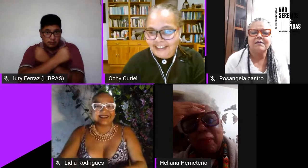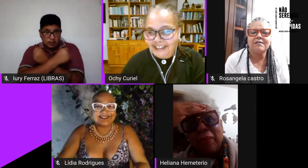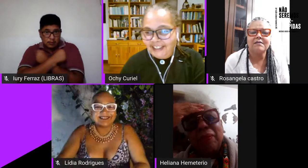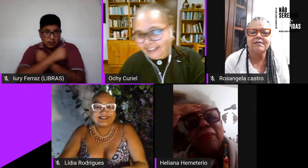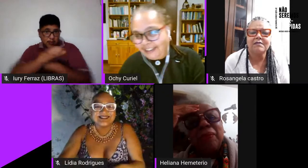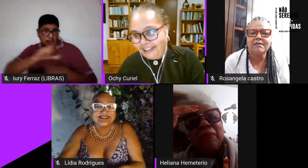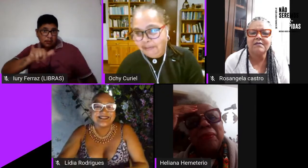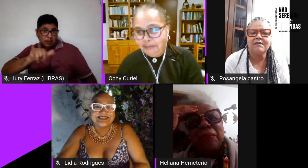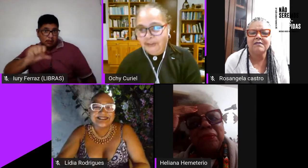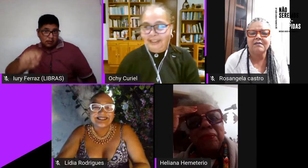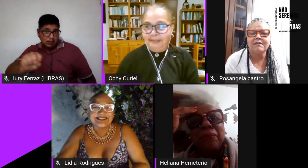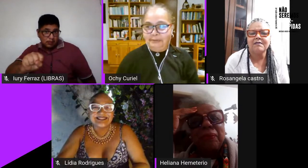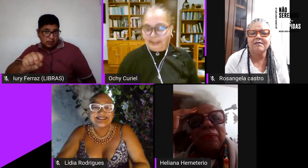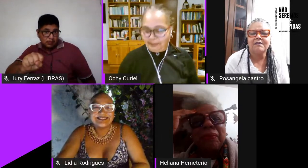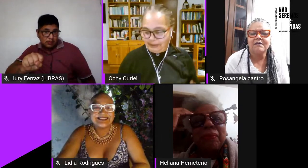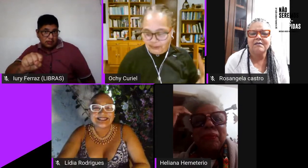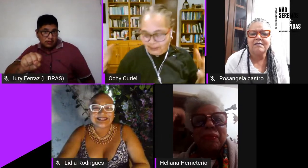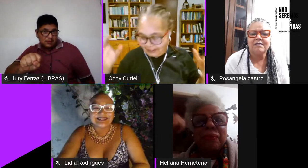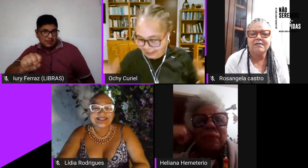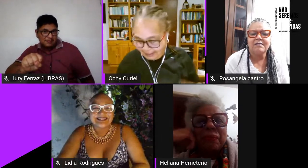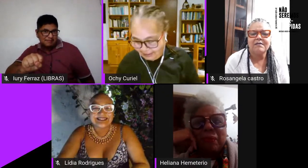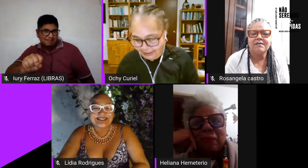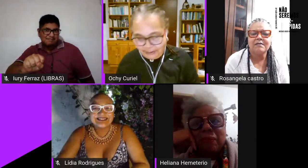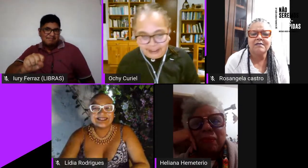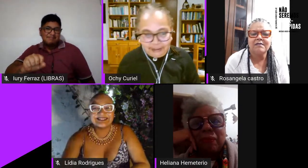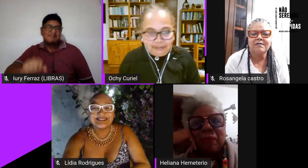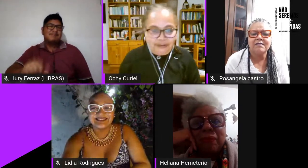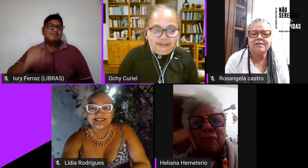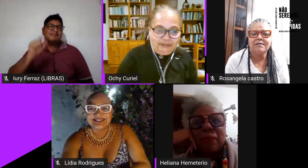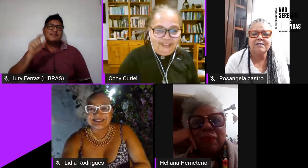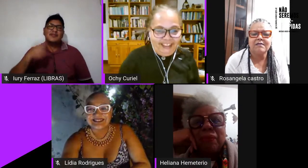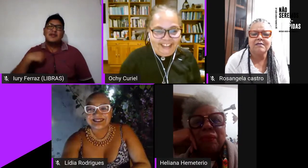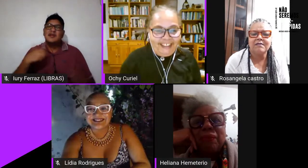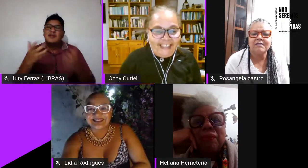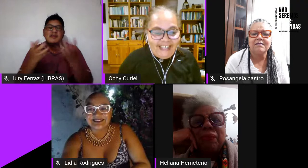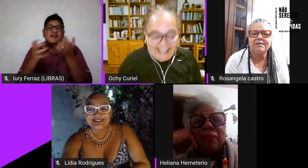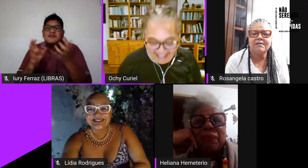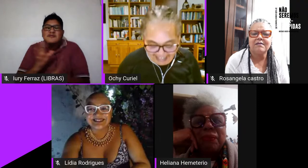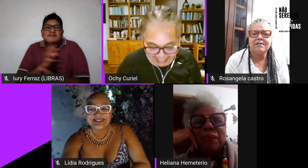a Tanja muitas pessoas que eu quero muito